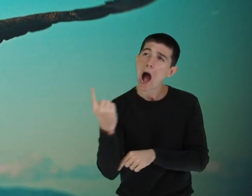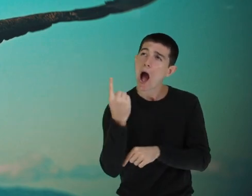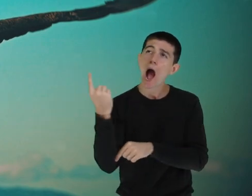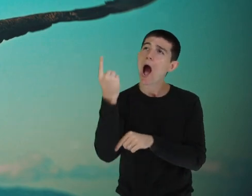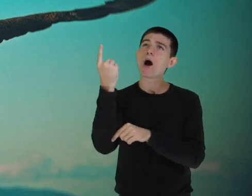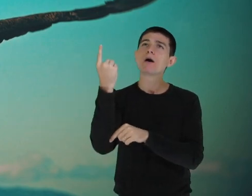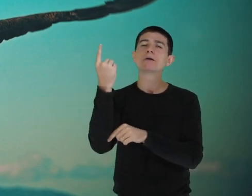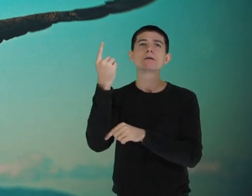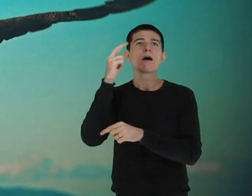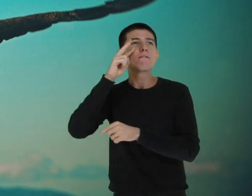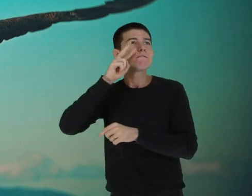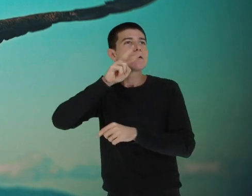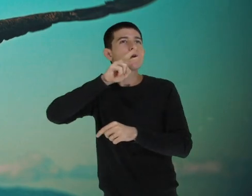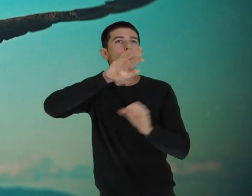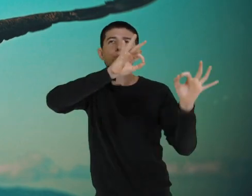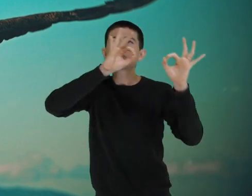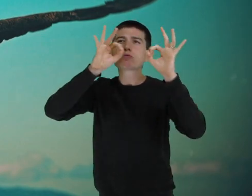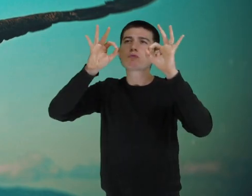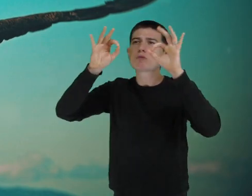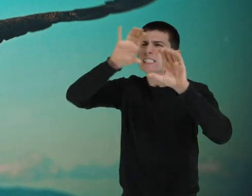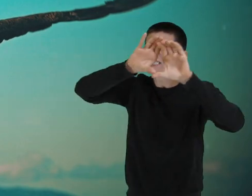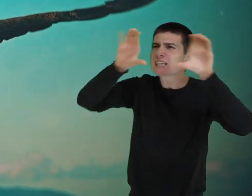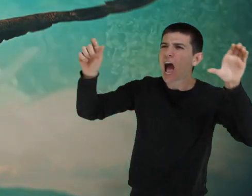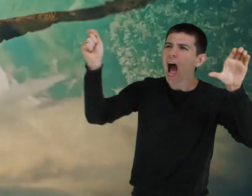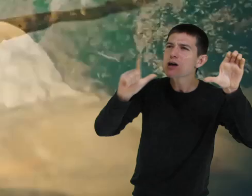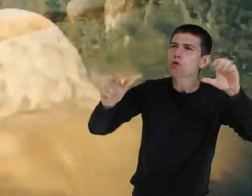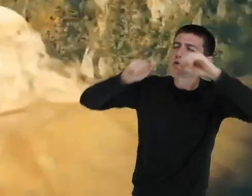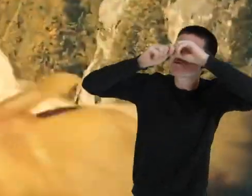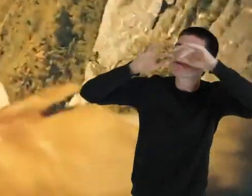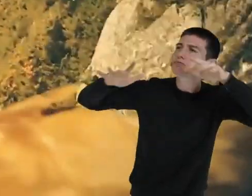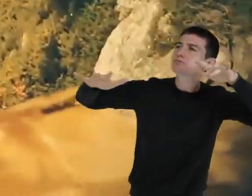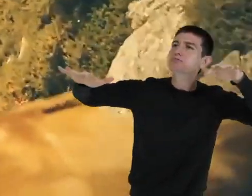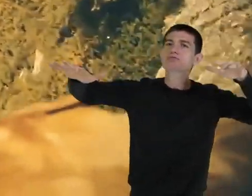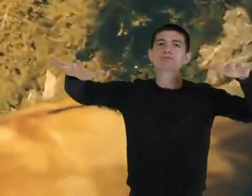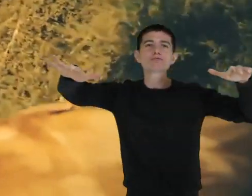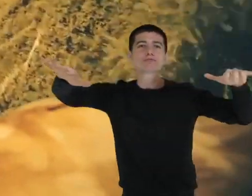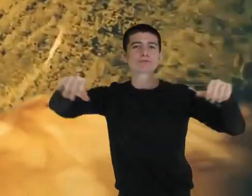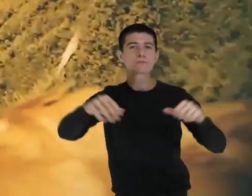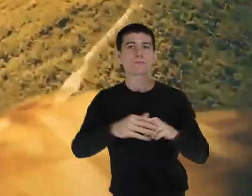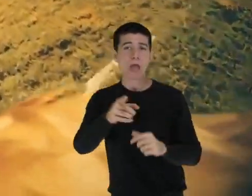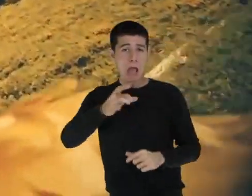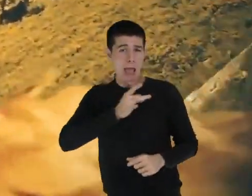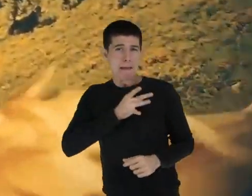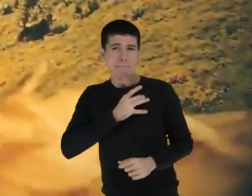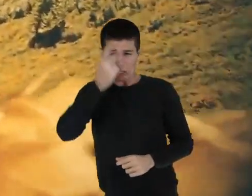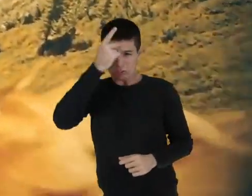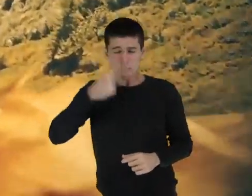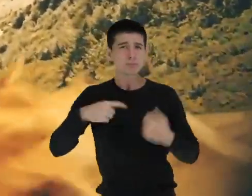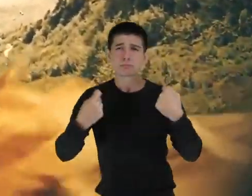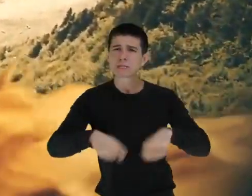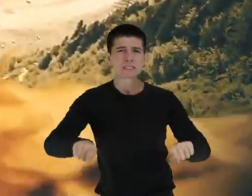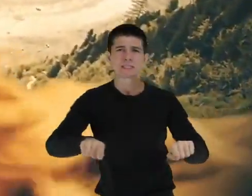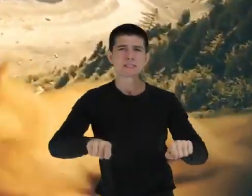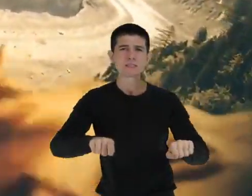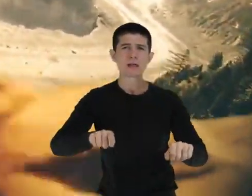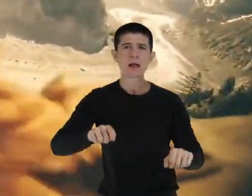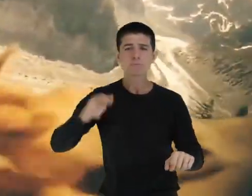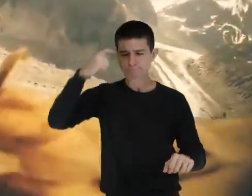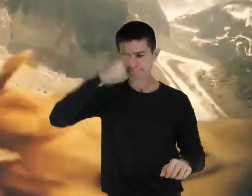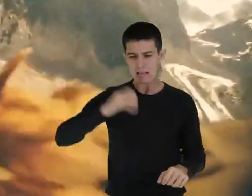olhando o azul infinito. Não tenha medo de ficar só. Geralmente o cristão anda na contramão